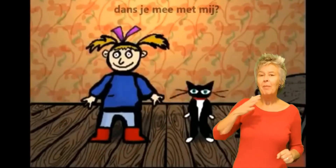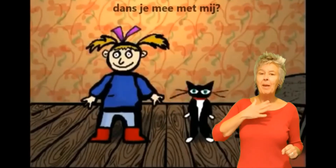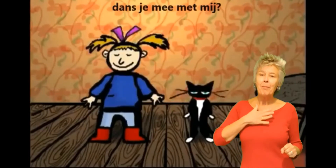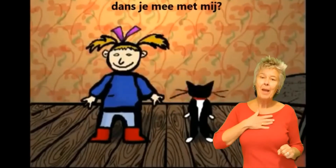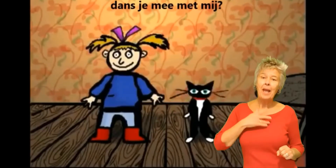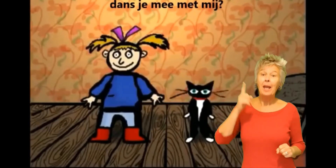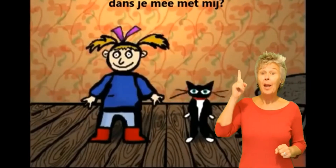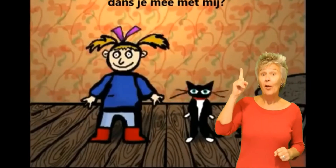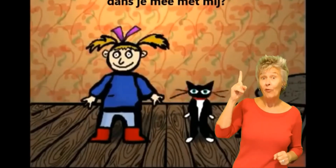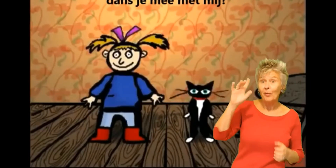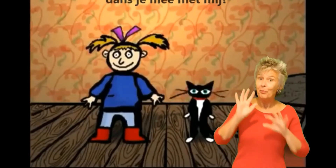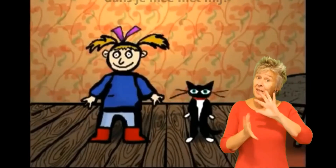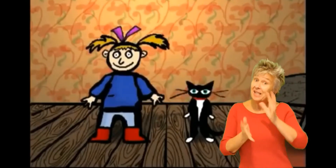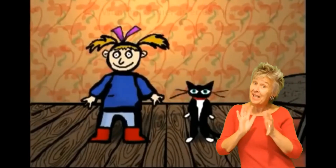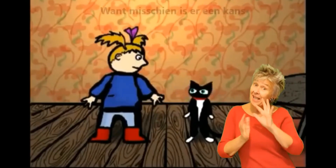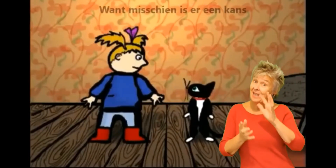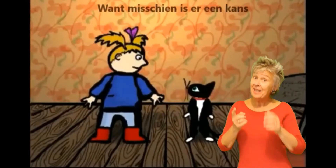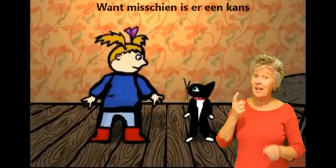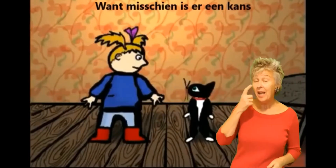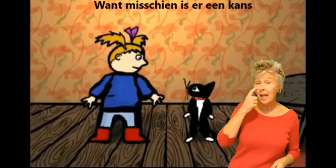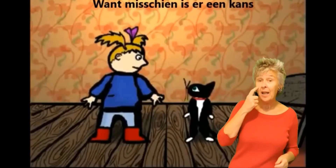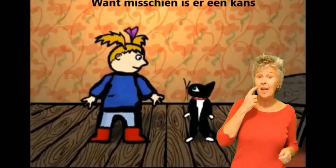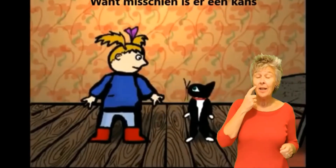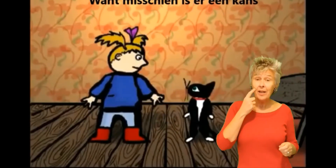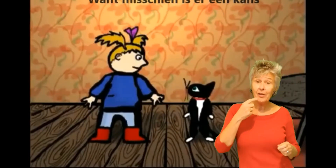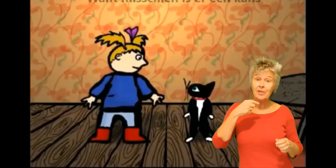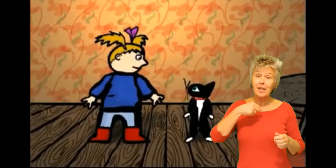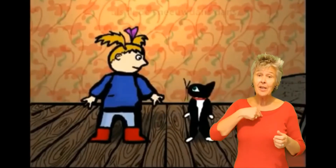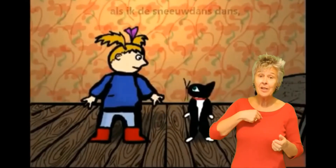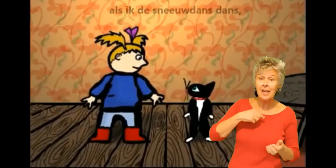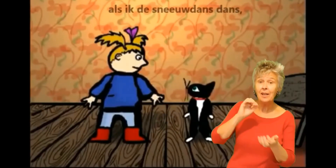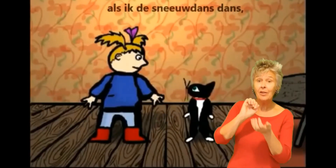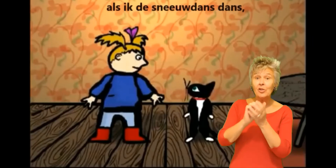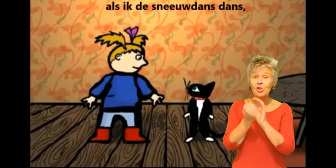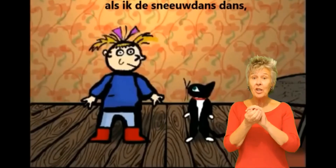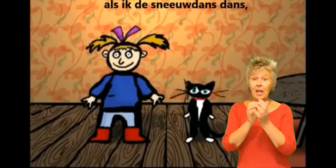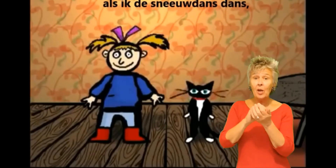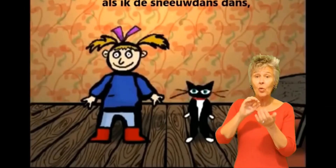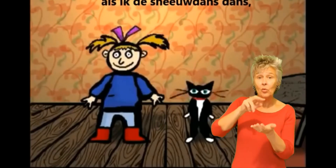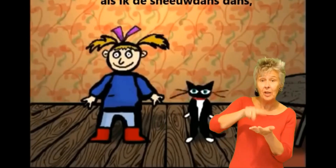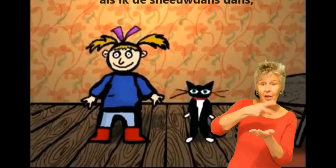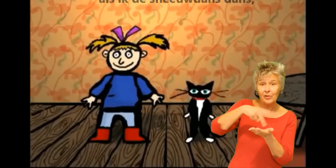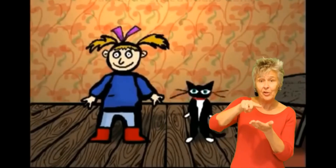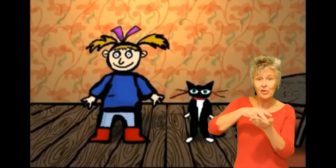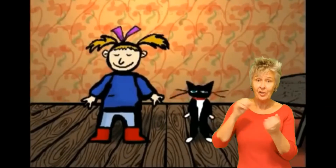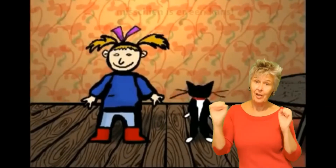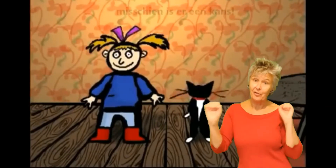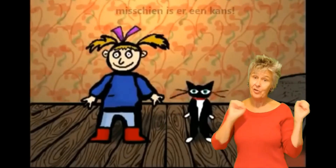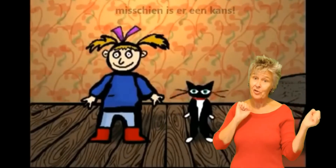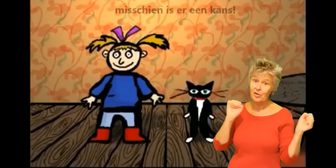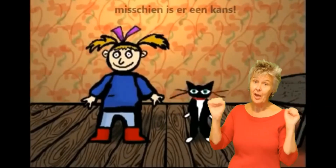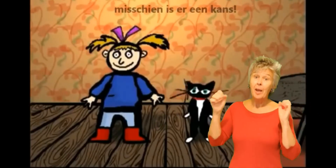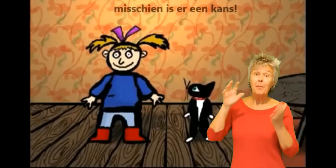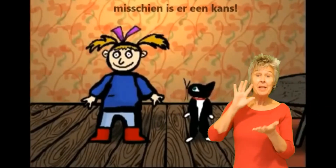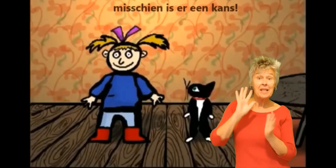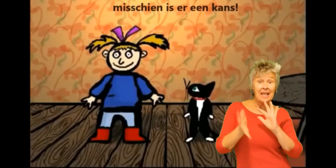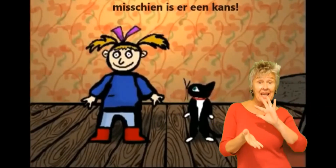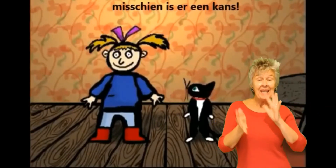met mij Want misschien is er een kans Als ik de sneeuw dans Dans Misschien